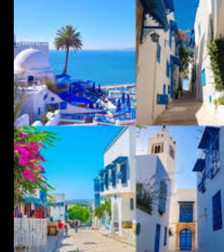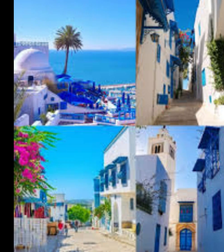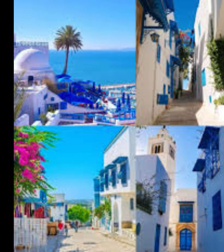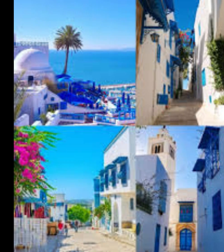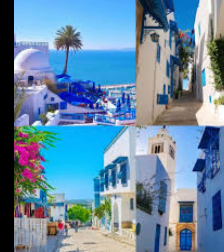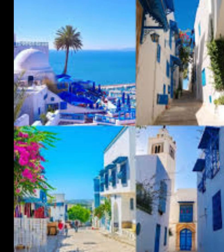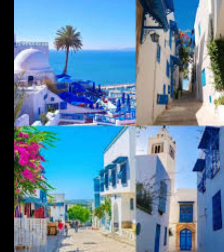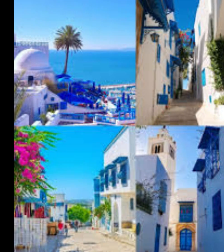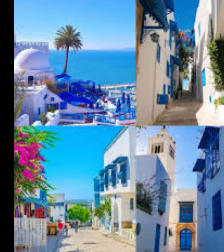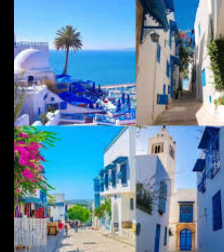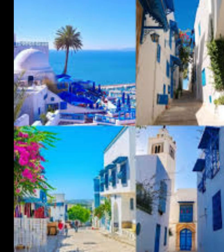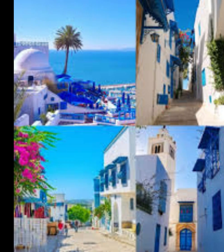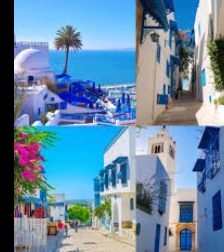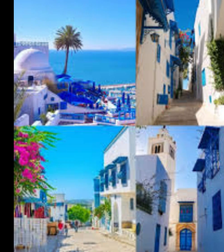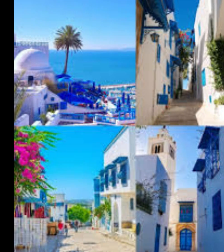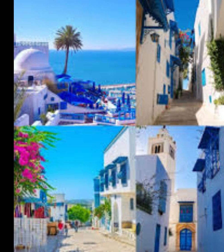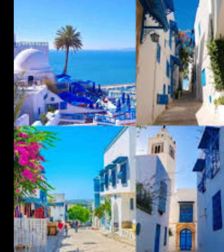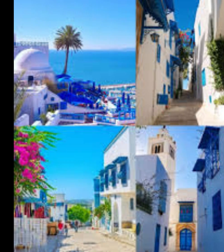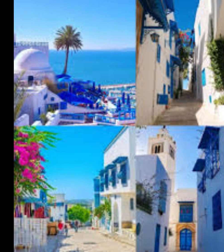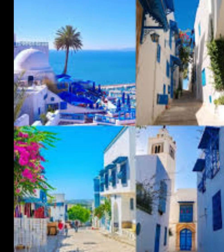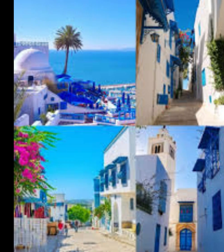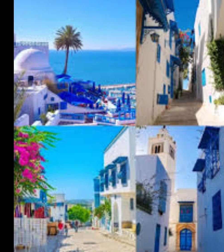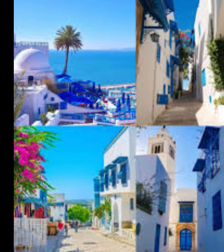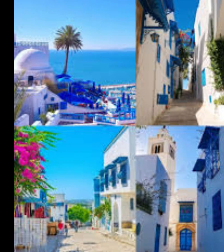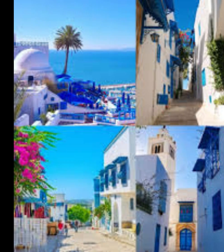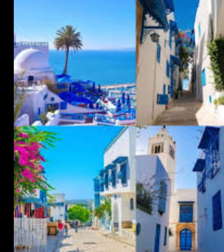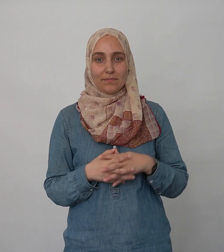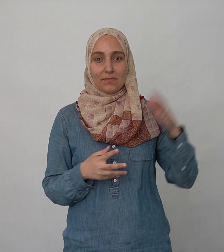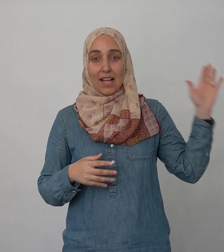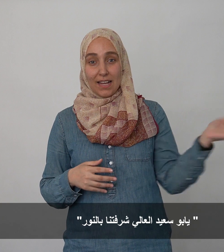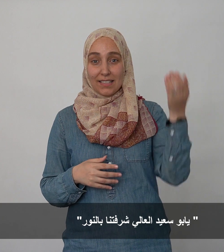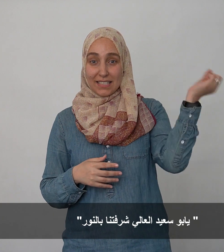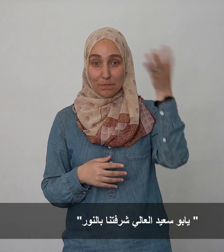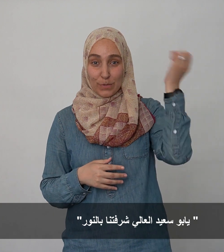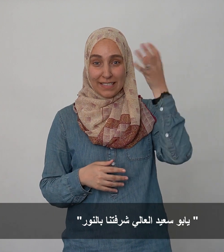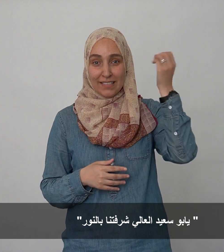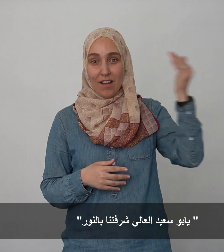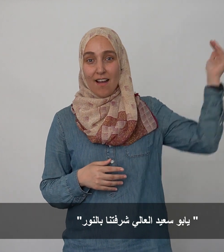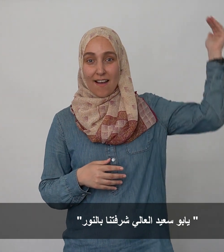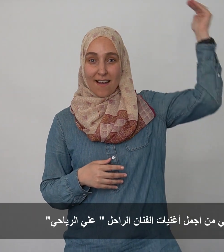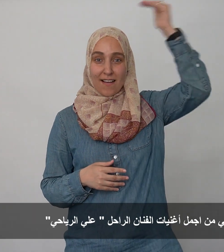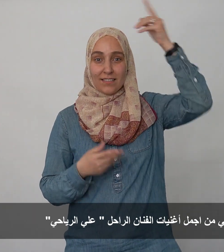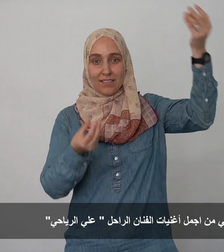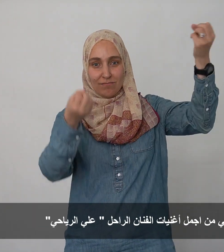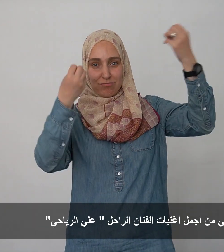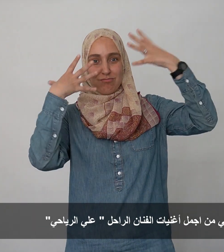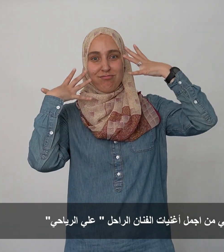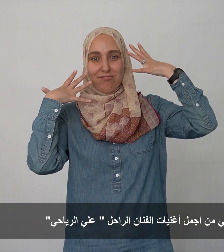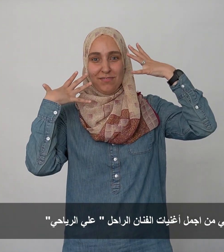بوسعيد العالي شرفتنا بالنور